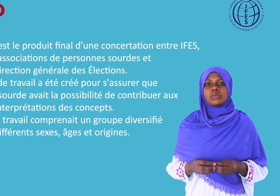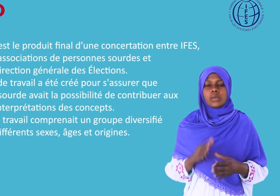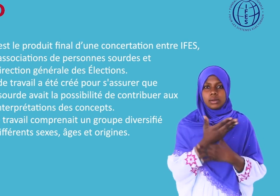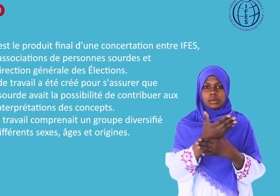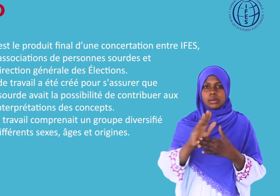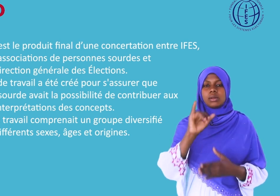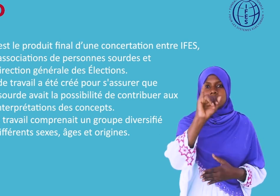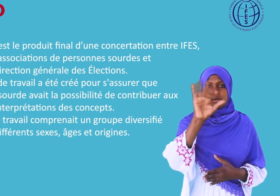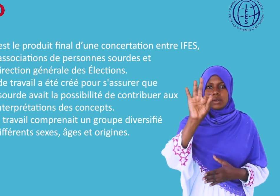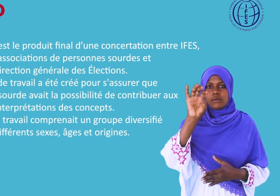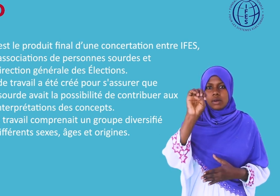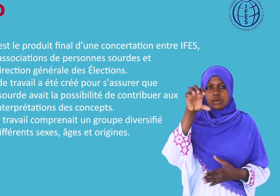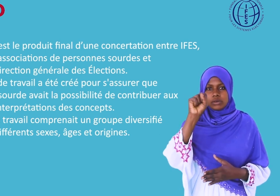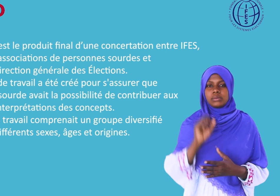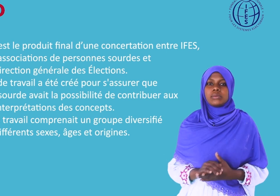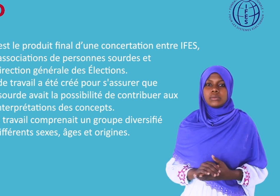sourdes et la Direction générale des élections